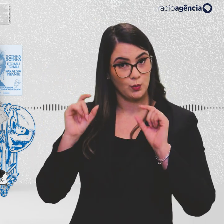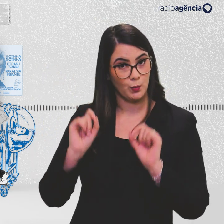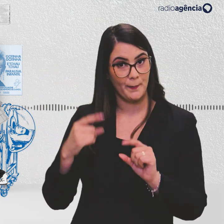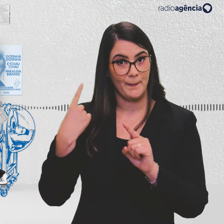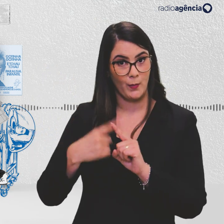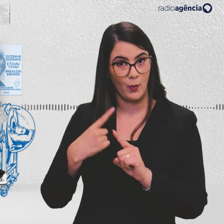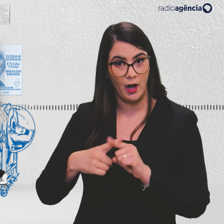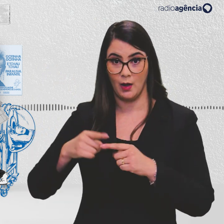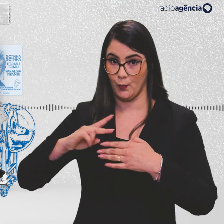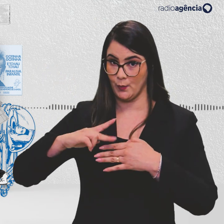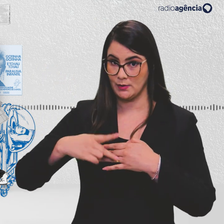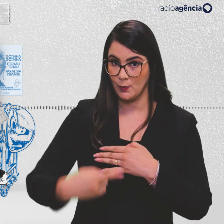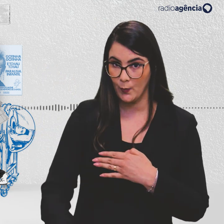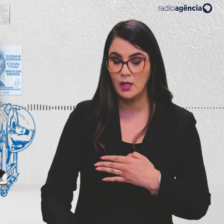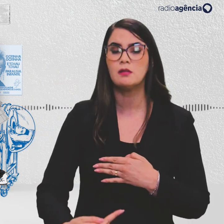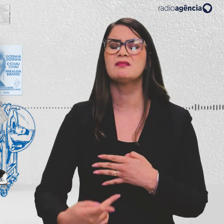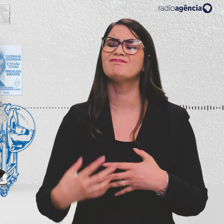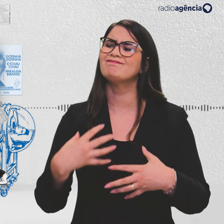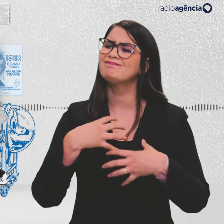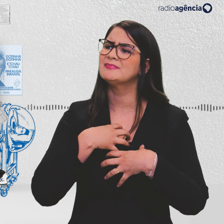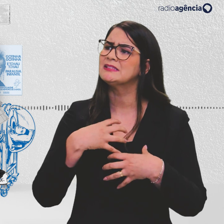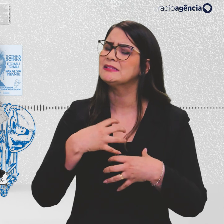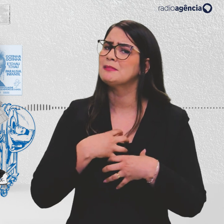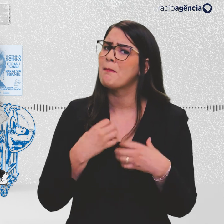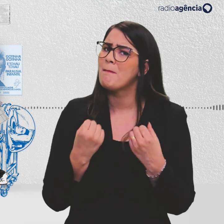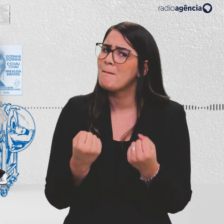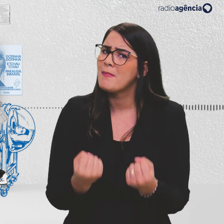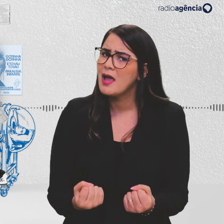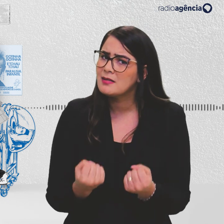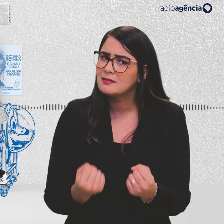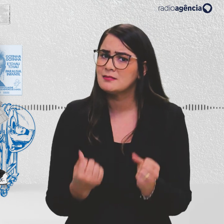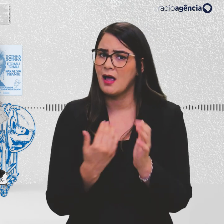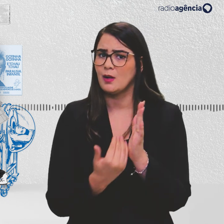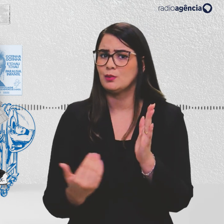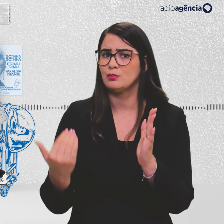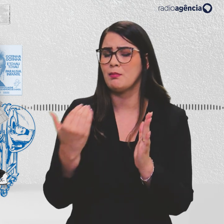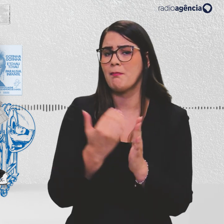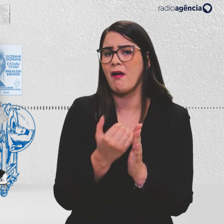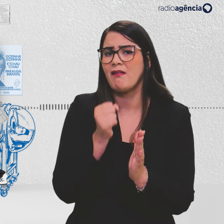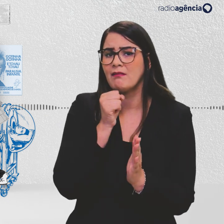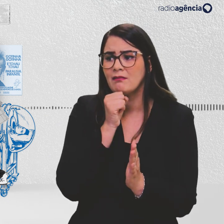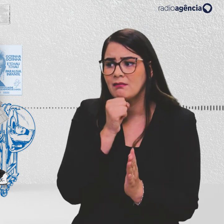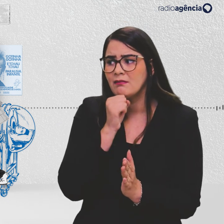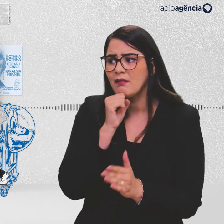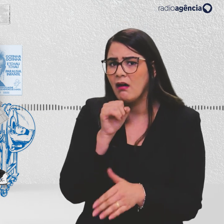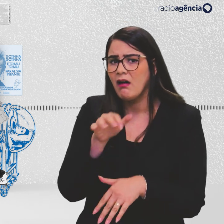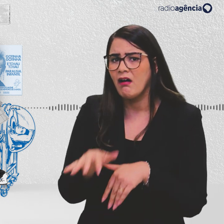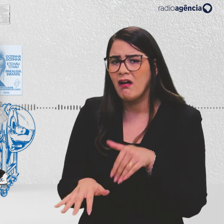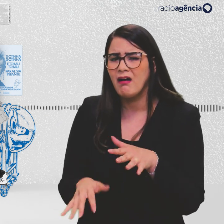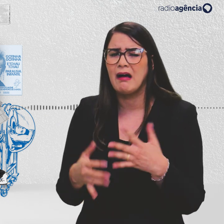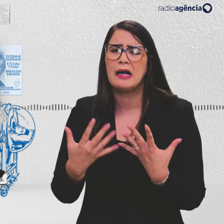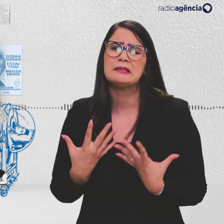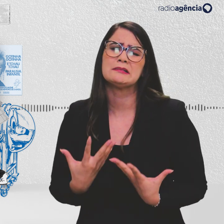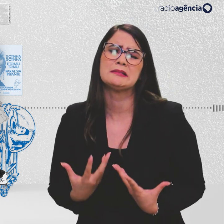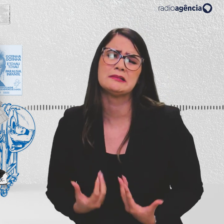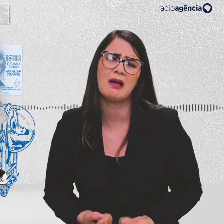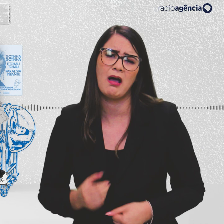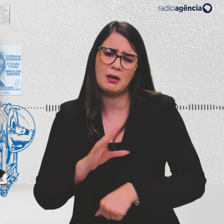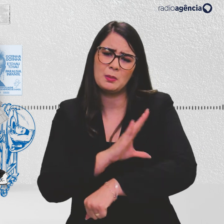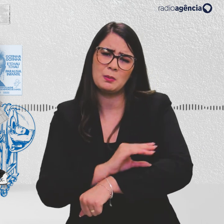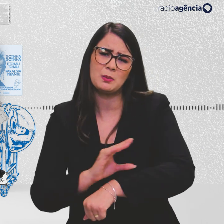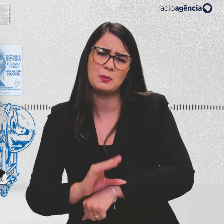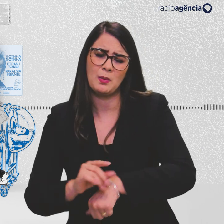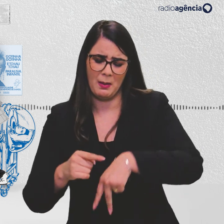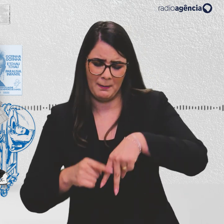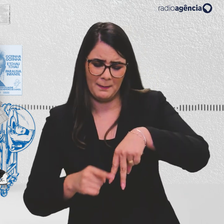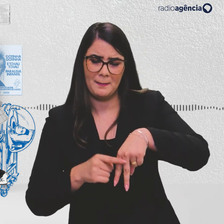por causa das sequelas, vem sentindo de forma mais aguda os efeitos do envelhecimento. Cansaço muscular, dores nas